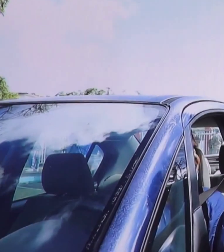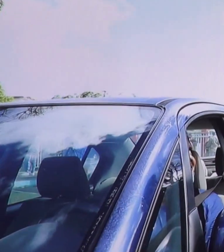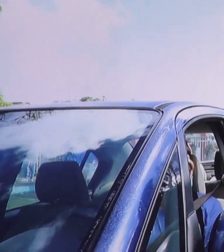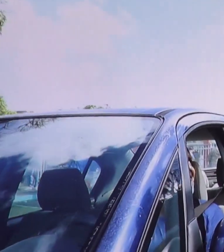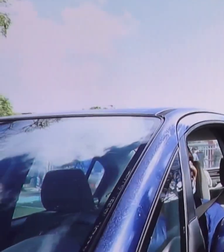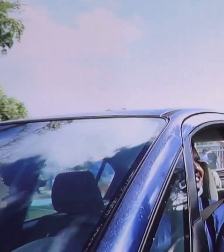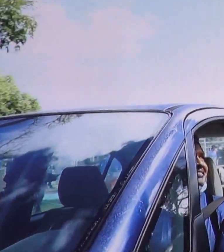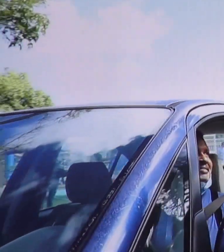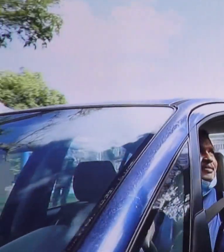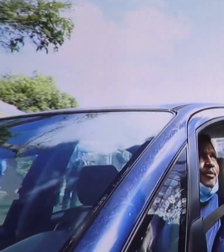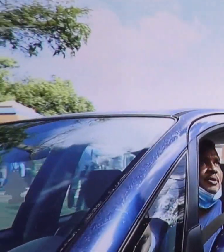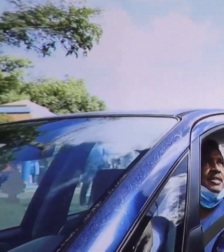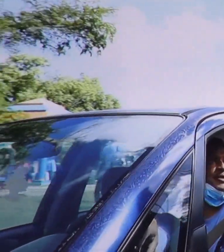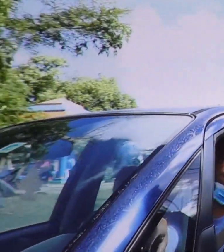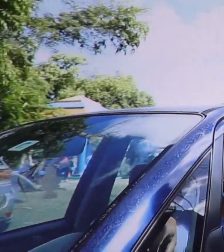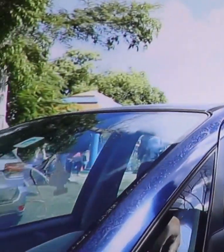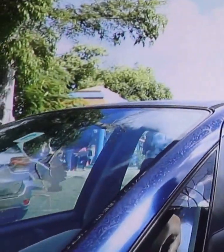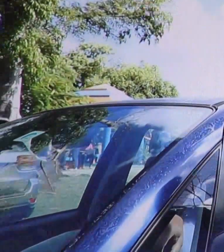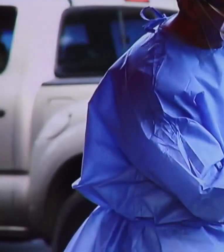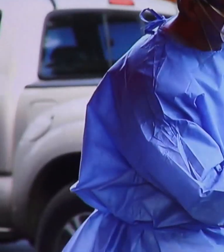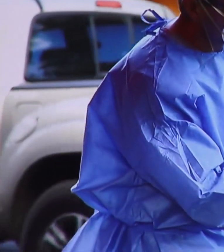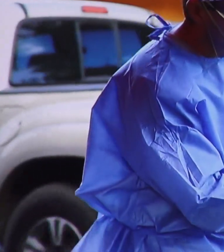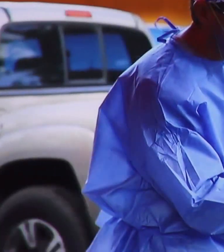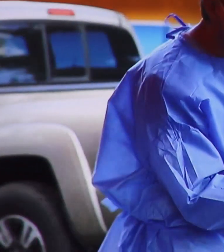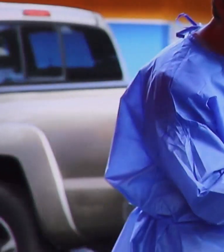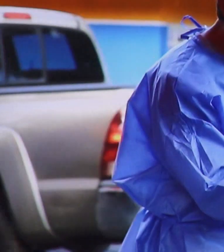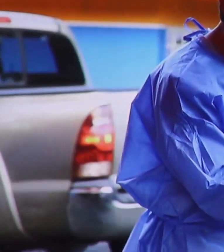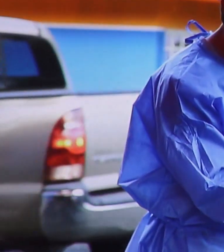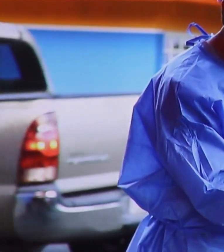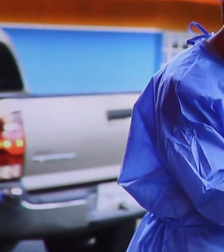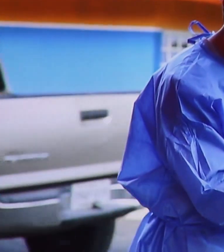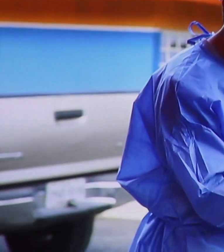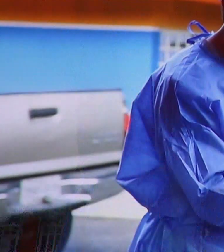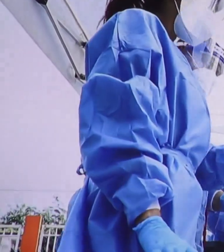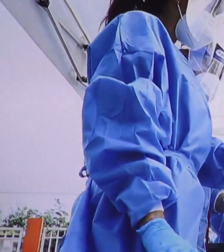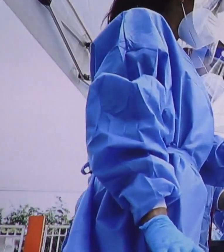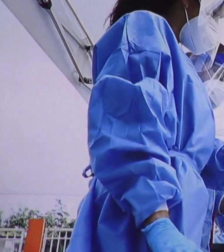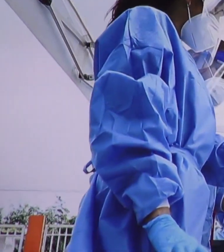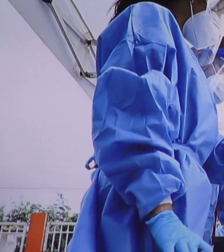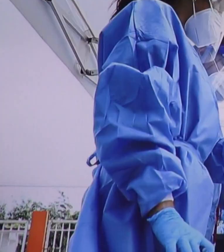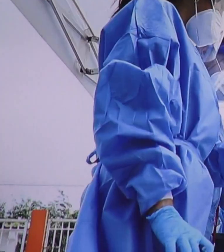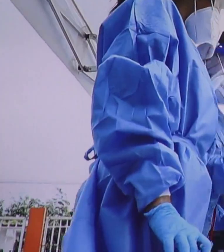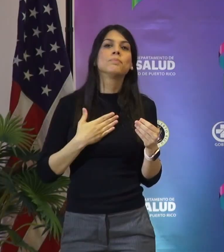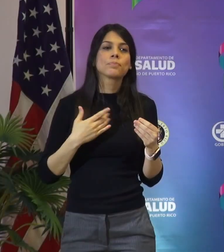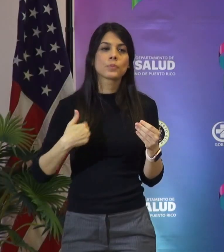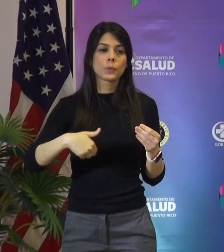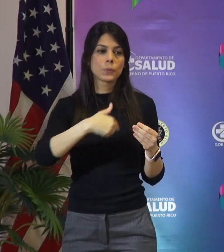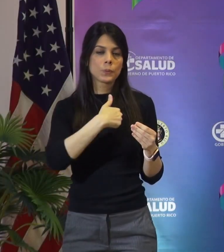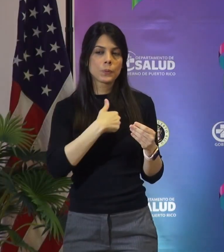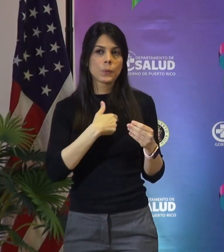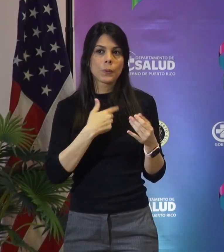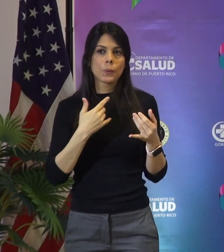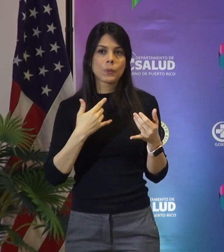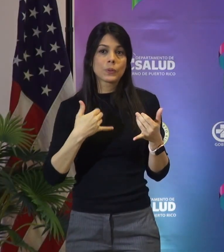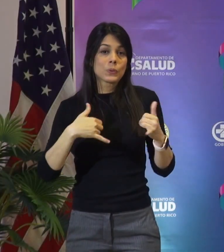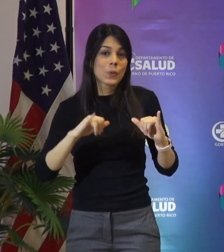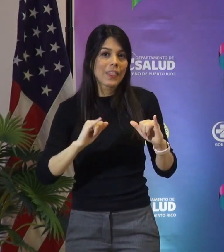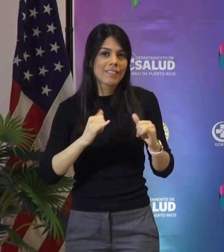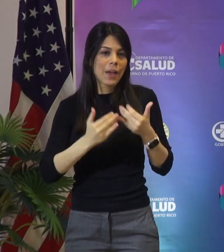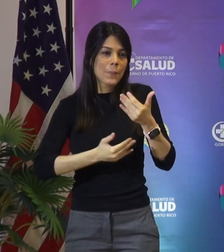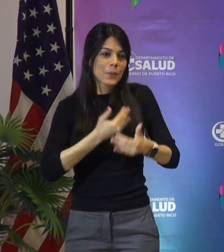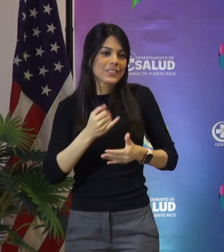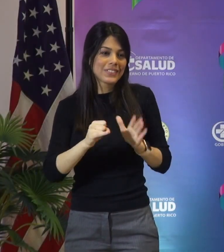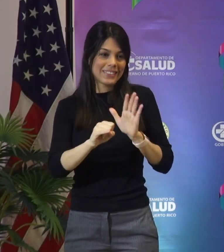Departamento de Salud es determinar cuál de las 17 variantes está presente en la isla. Estamos todavía en el proceso de